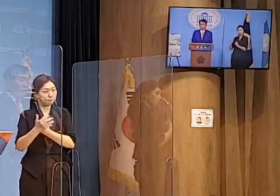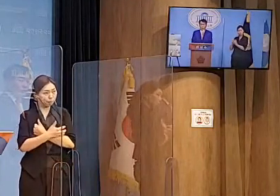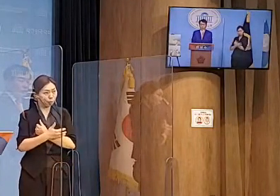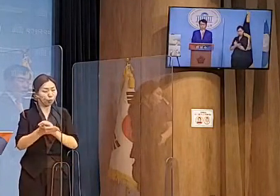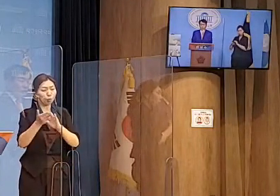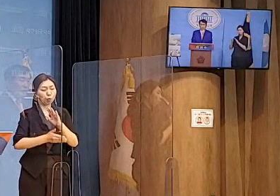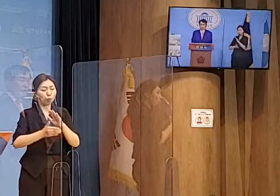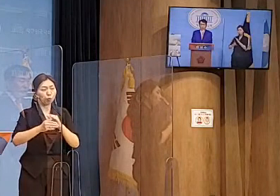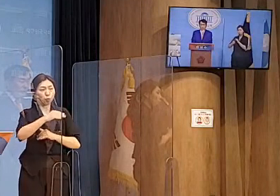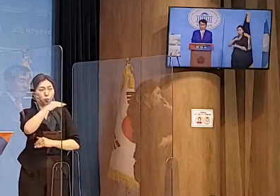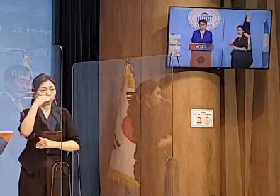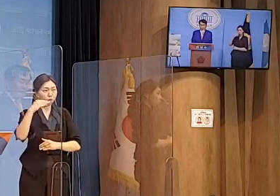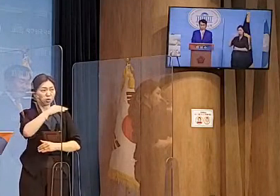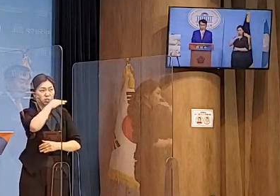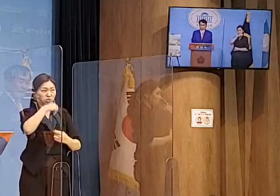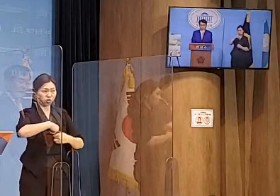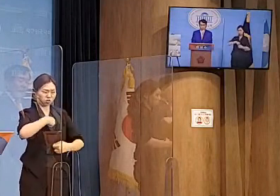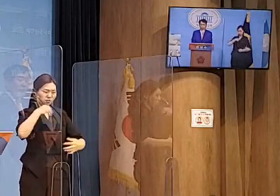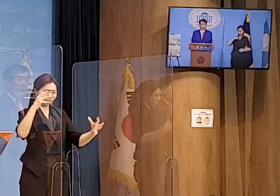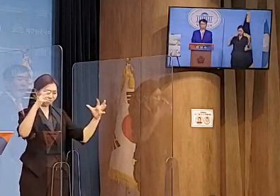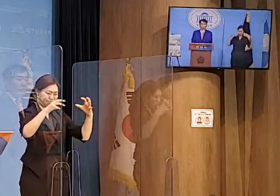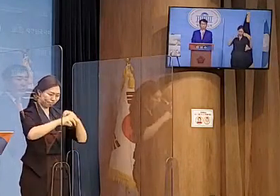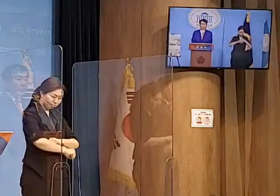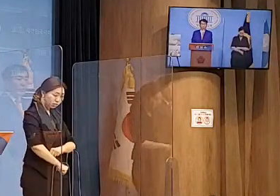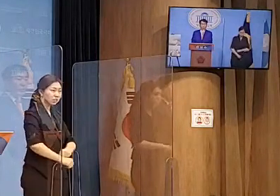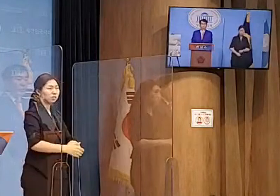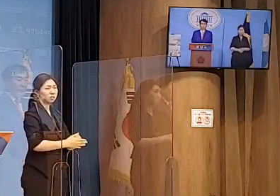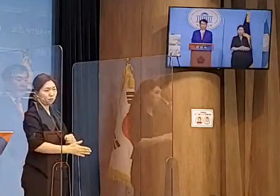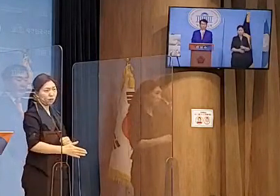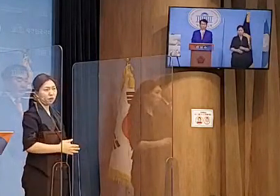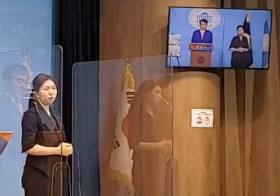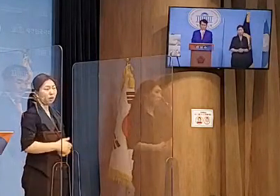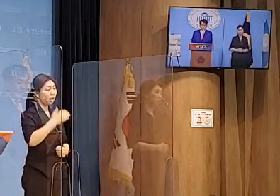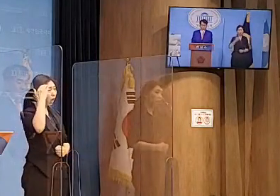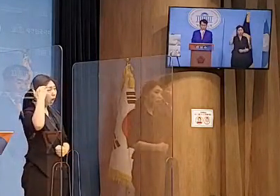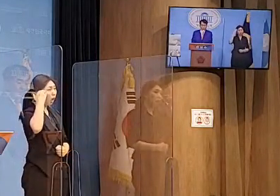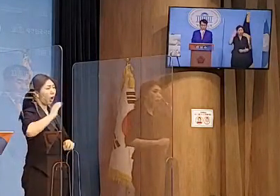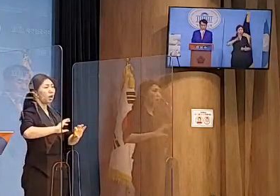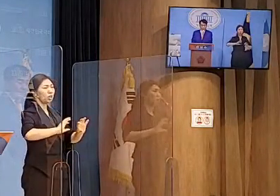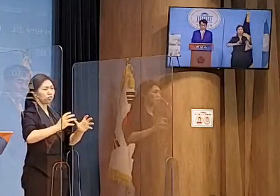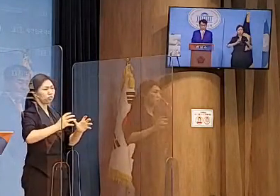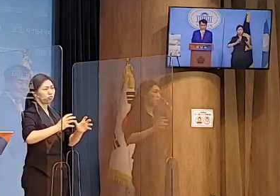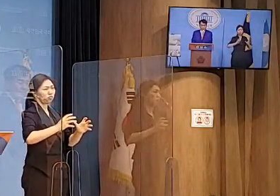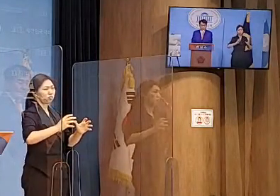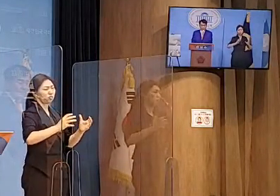공룡, 정의의 붕괴로 대한민국을 망치고 말았습니다.